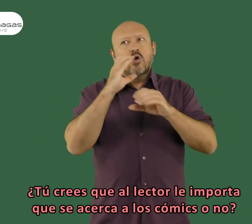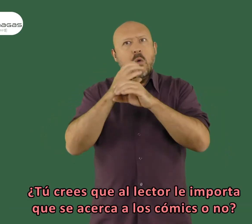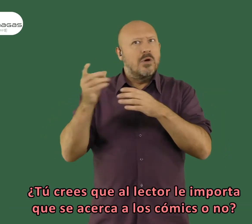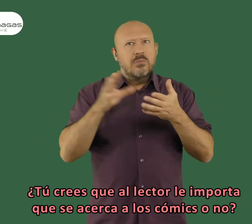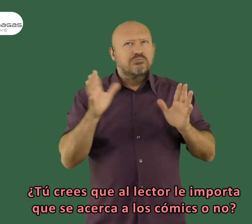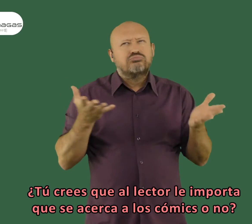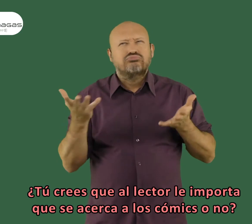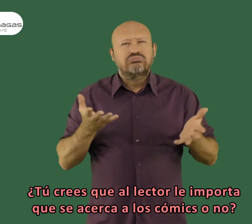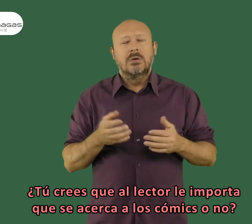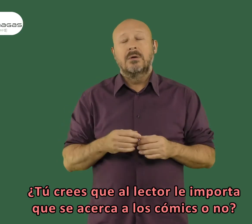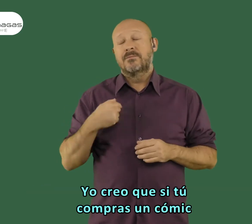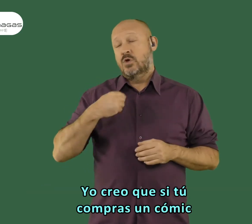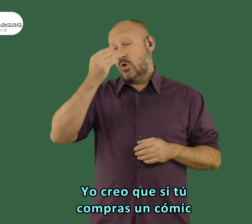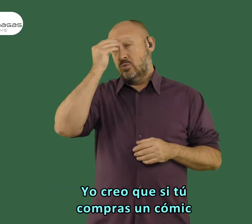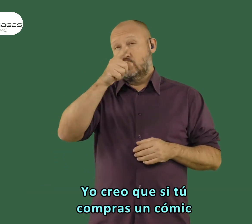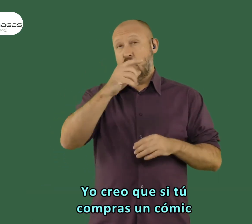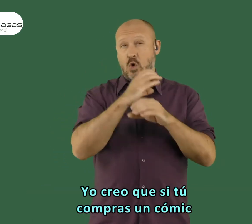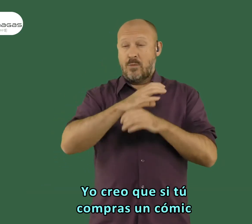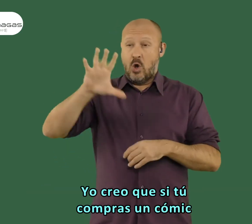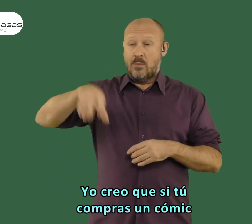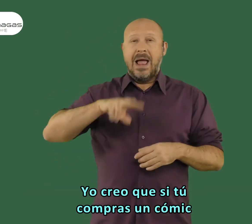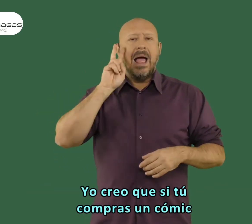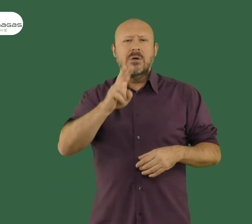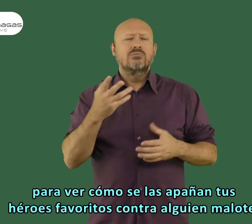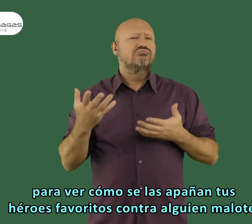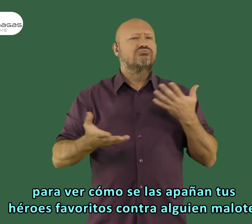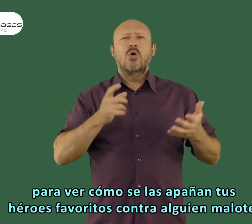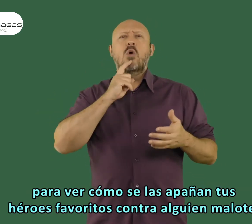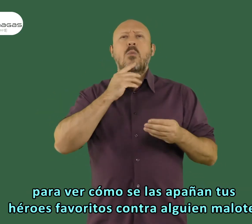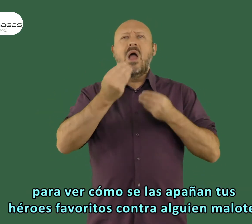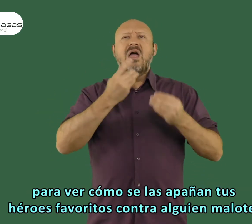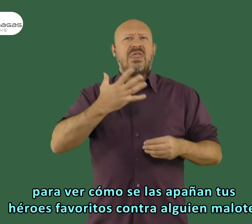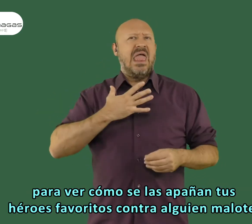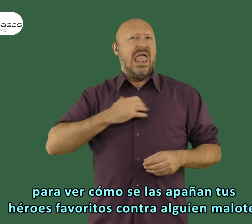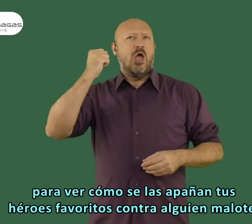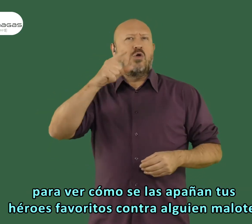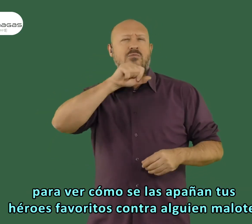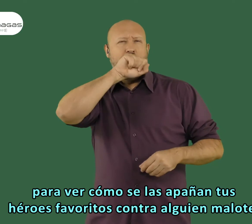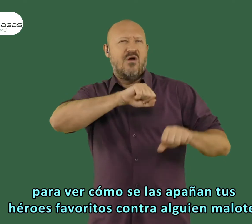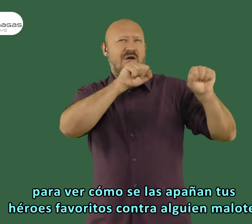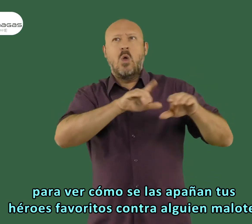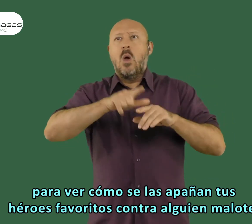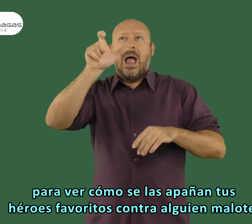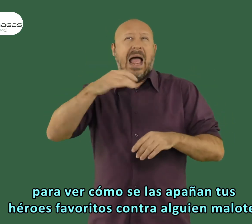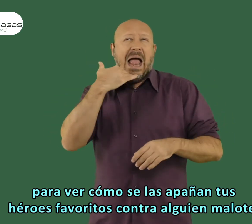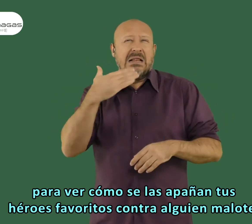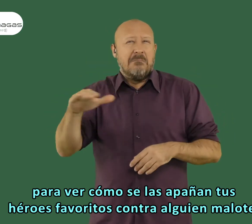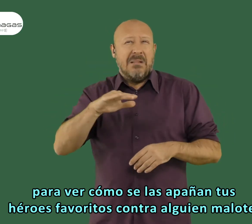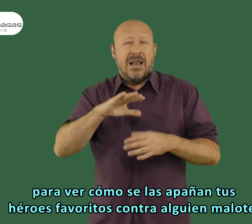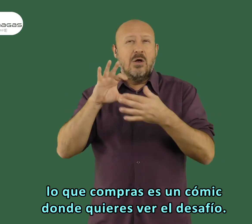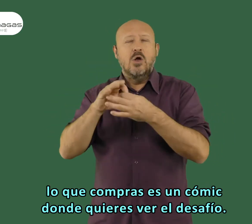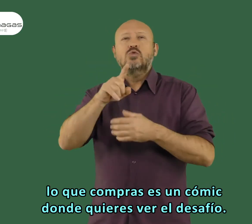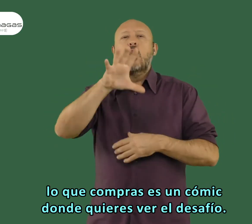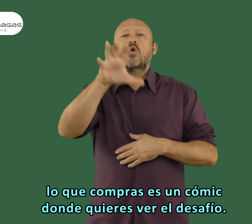al lector le importa el que se acerque a los cómics o no? Yo creo que si tú compras un cómic para ver cómo se las apañan tus héroes favoritos contra